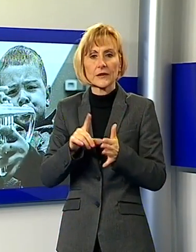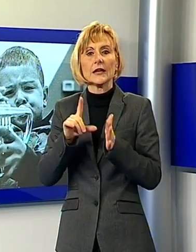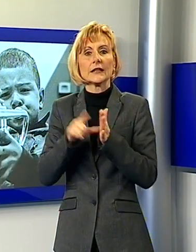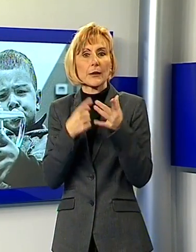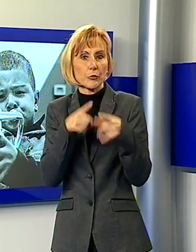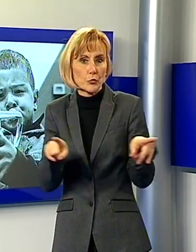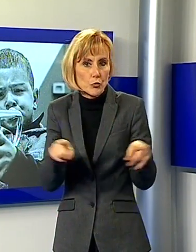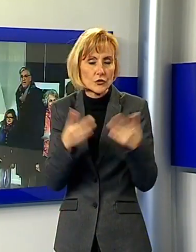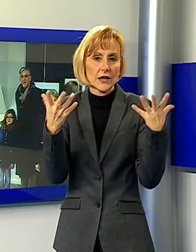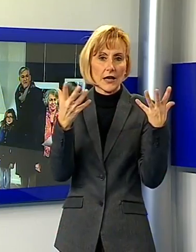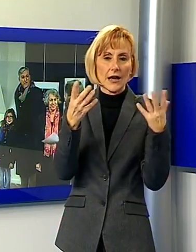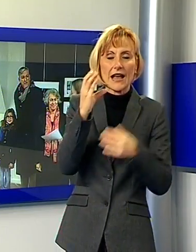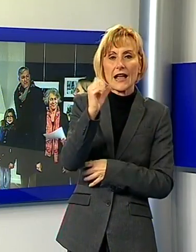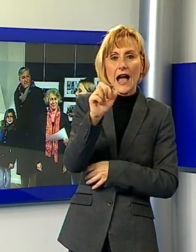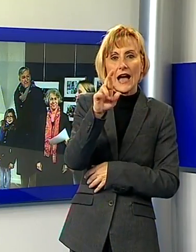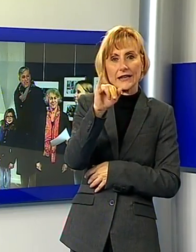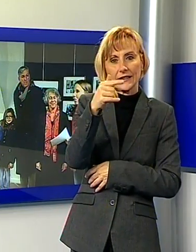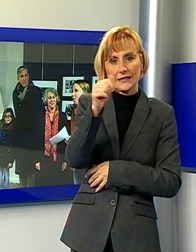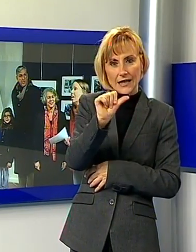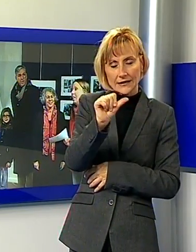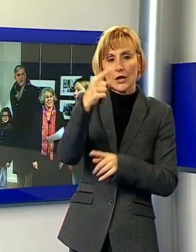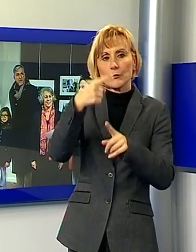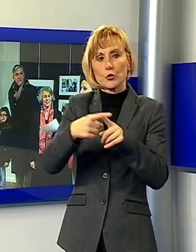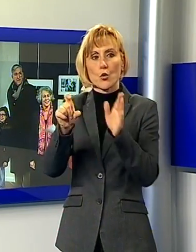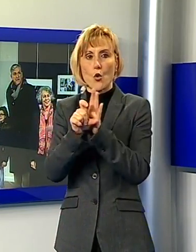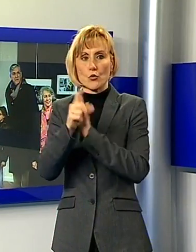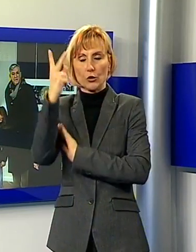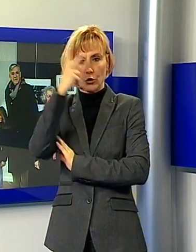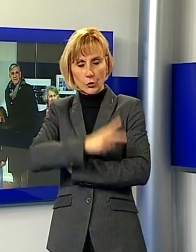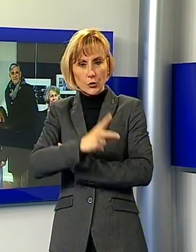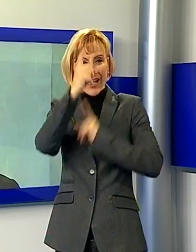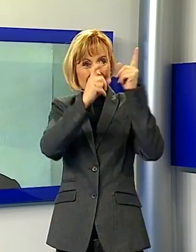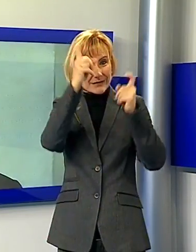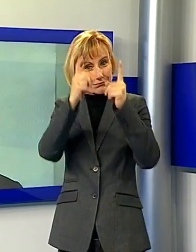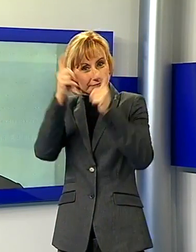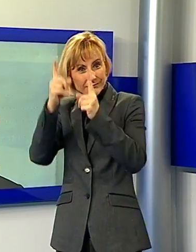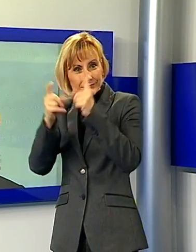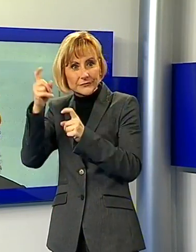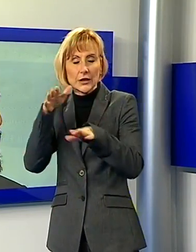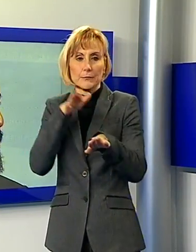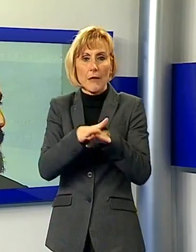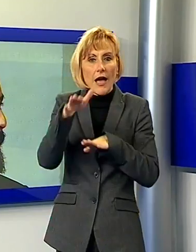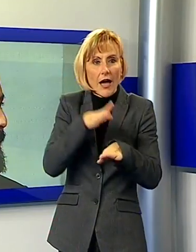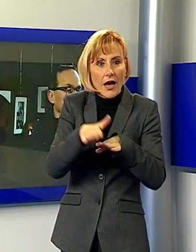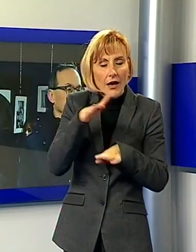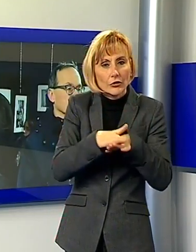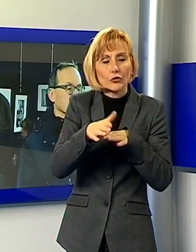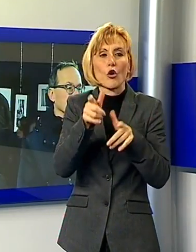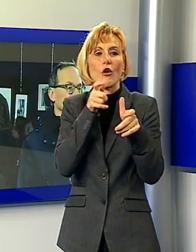e Comune di Lucca. Gli scatti documentano con approccio narrativo il metodo, gli aspetti relazionali che legano i bambini tra loro e agli